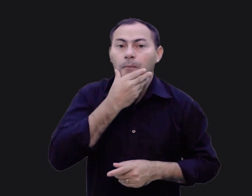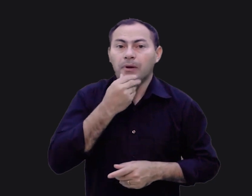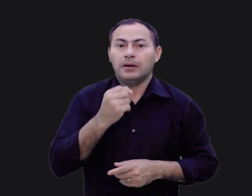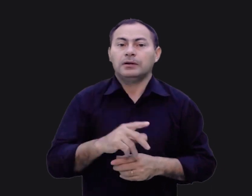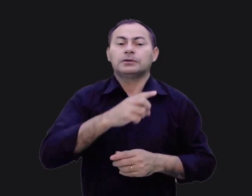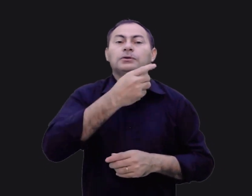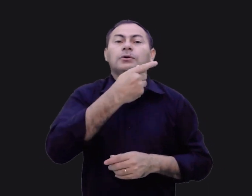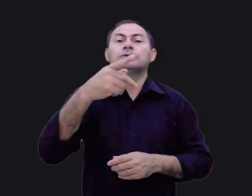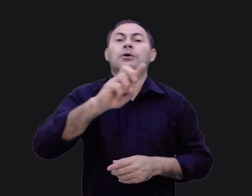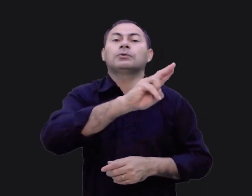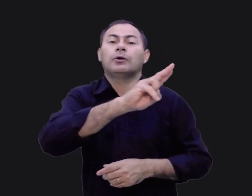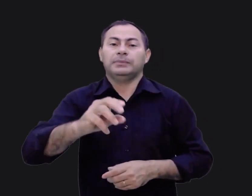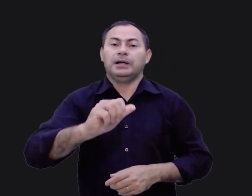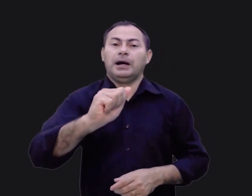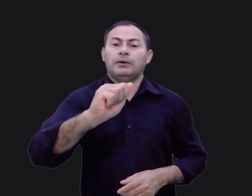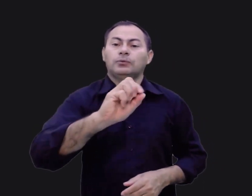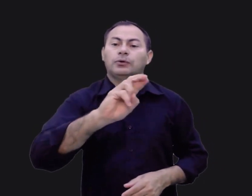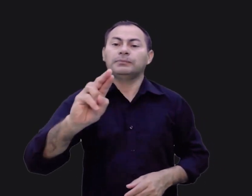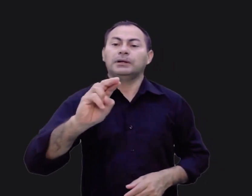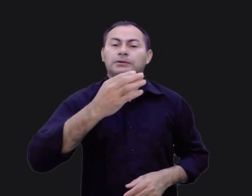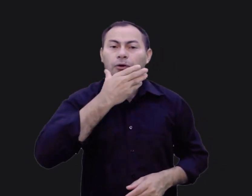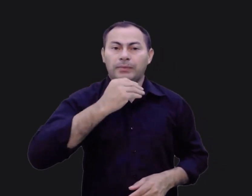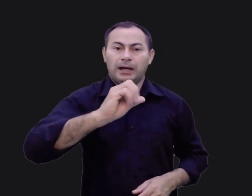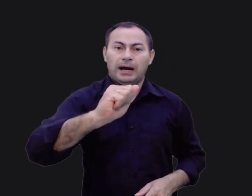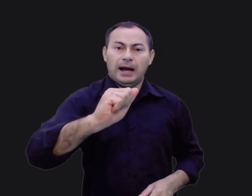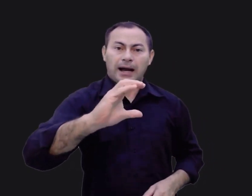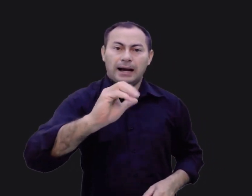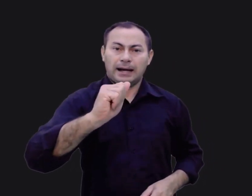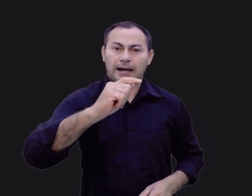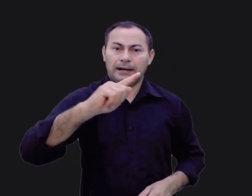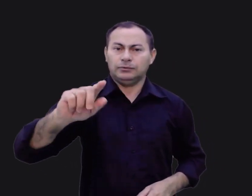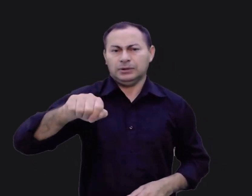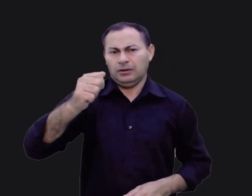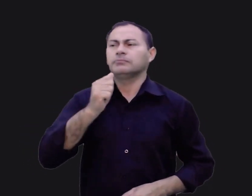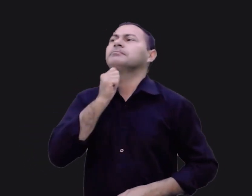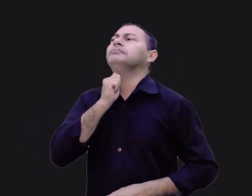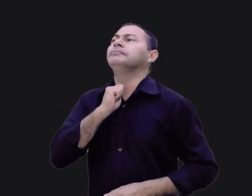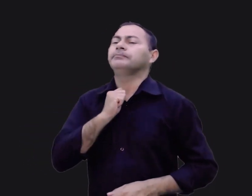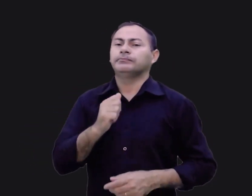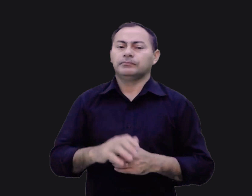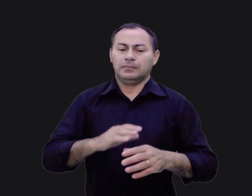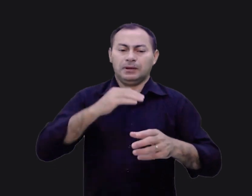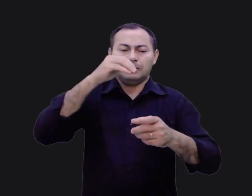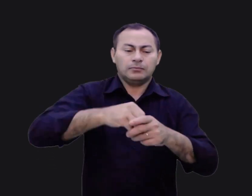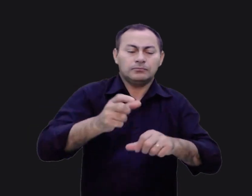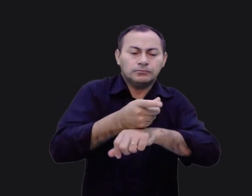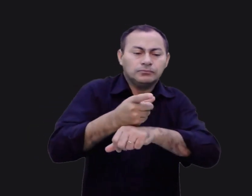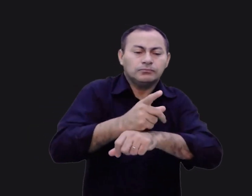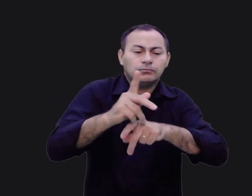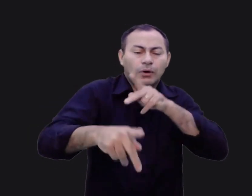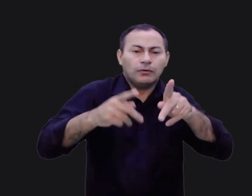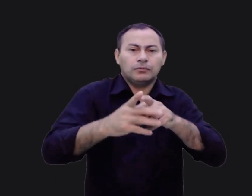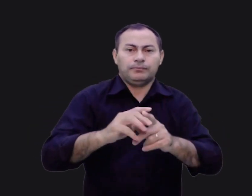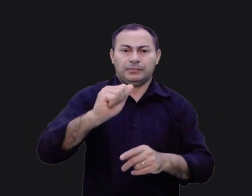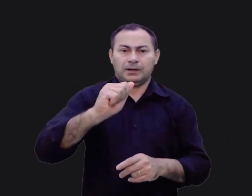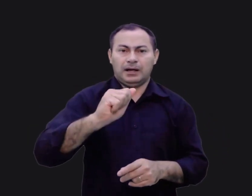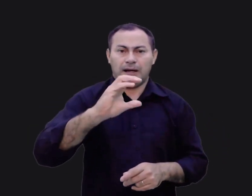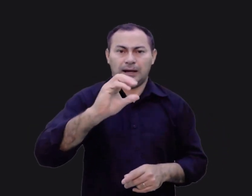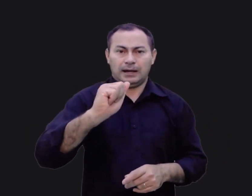o homem. Seu nome é Acã. Depois dessa busca que Josué fez no meio de todo o seu povo, Acã teve certeza,